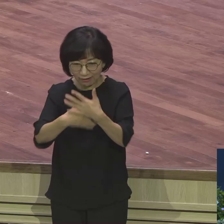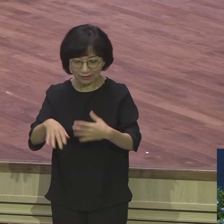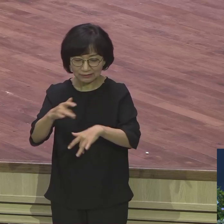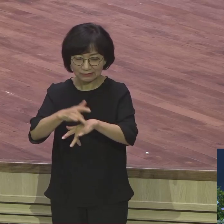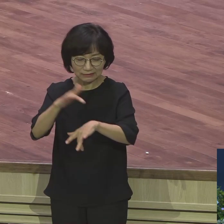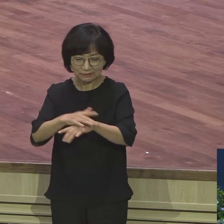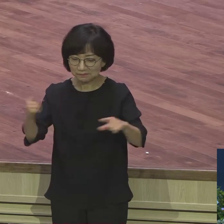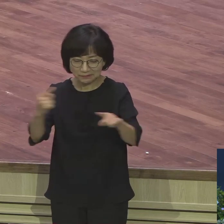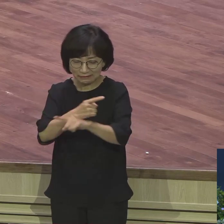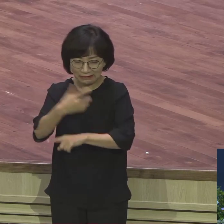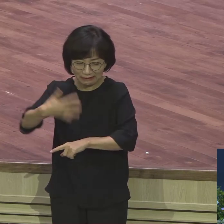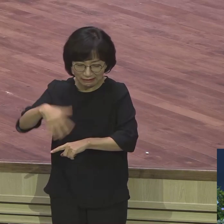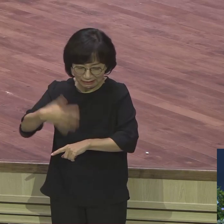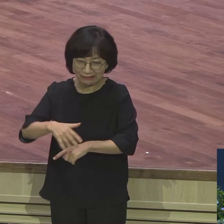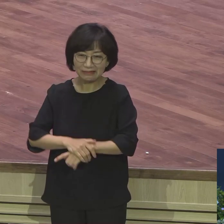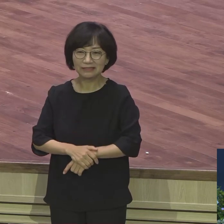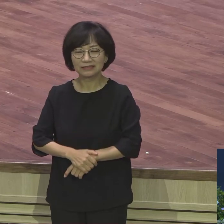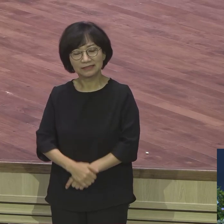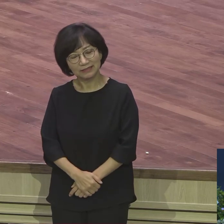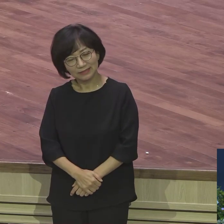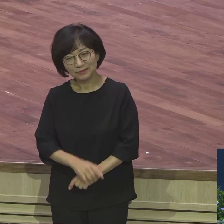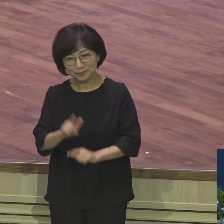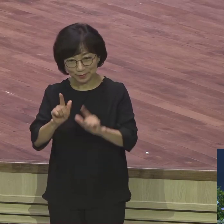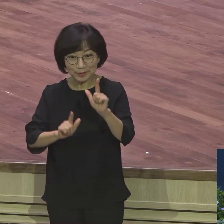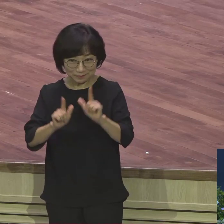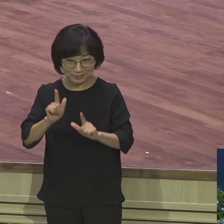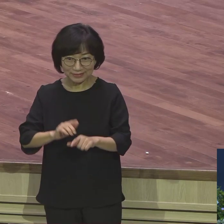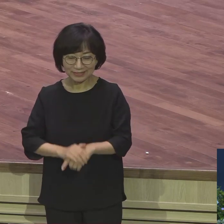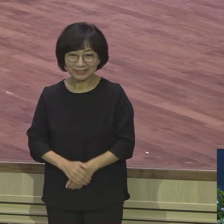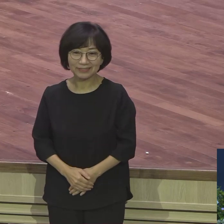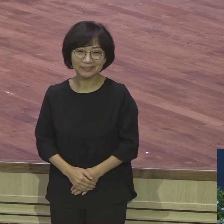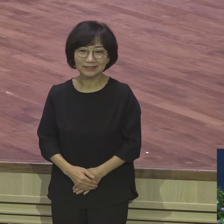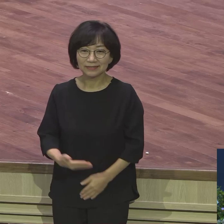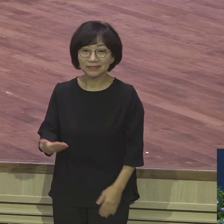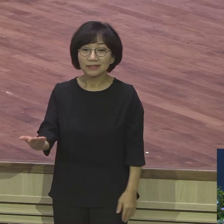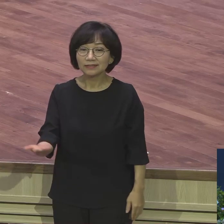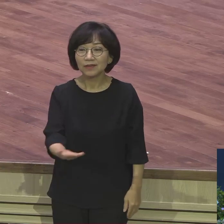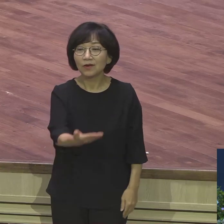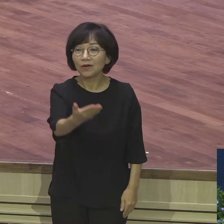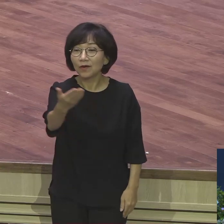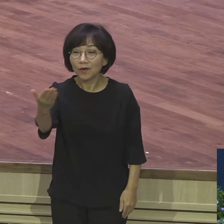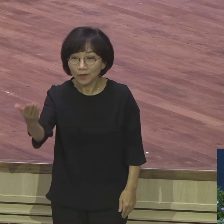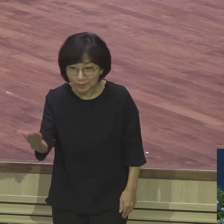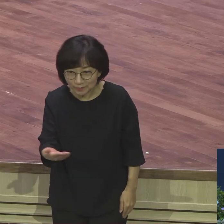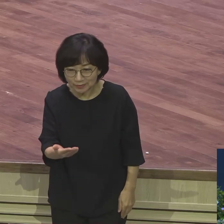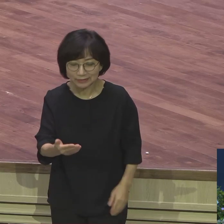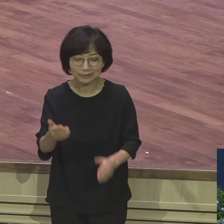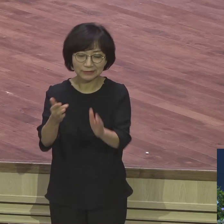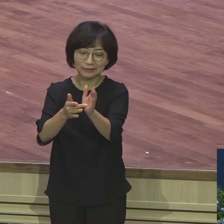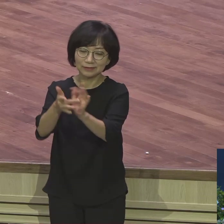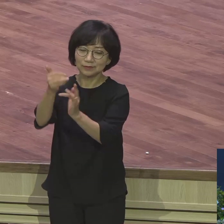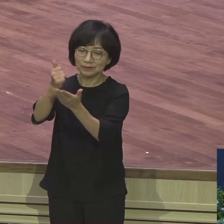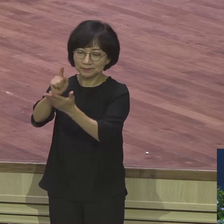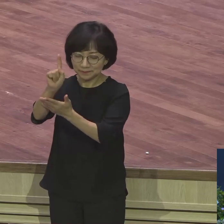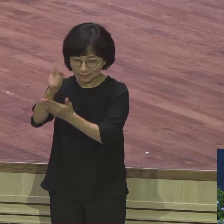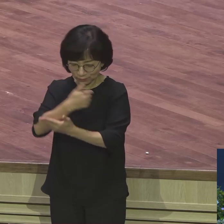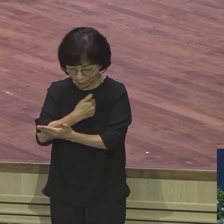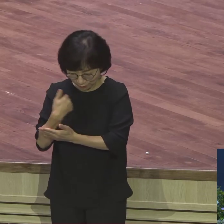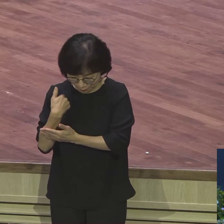그런 가치관이 안 바뀐 사람이요. 여러분은 예수로 충분하시기 바랍니다. 이것이